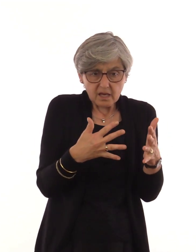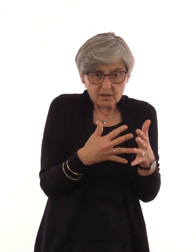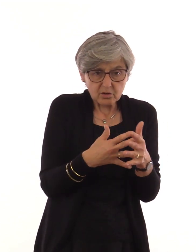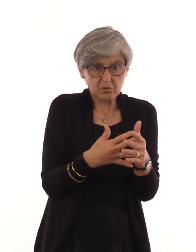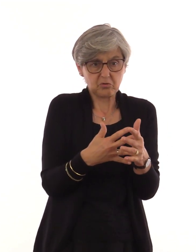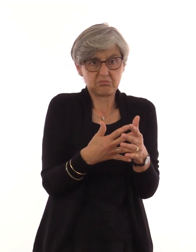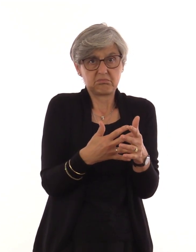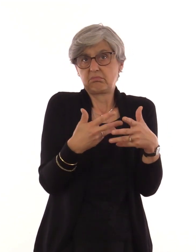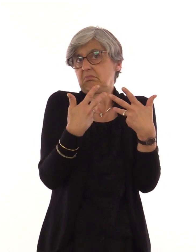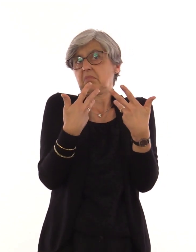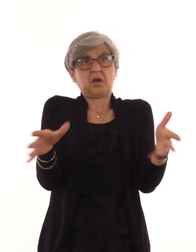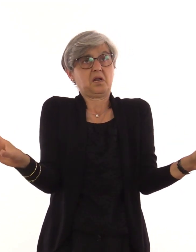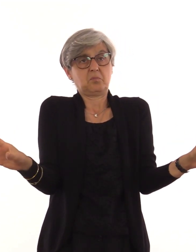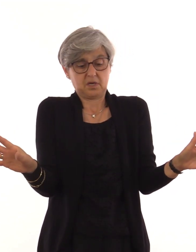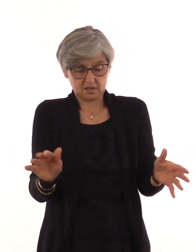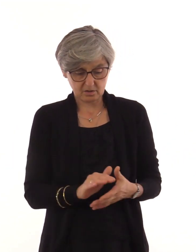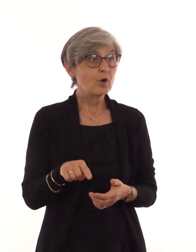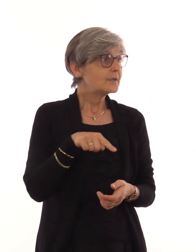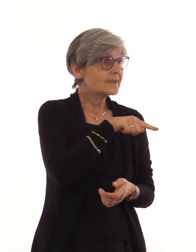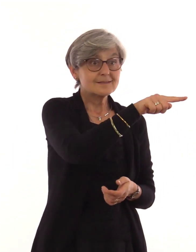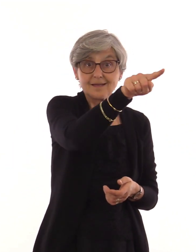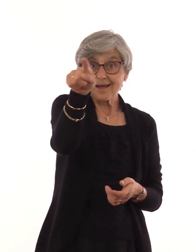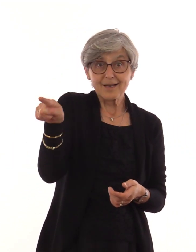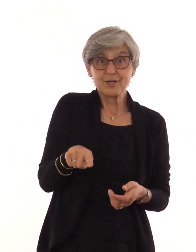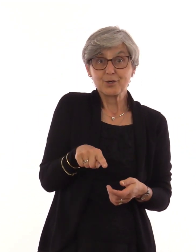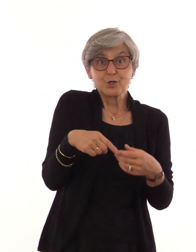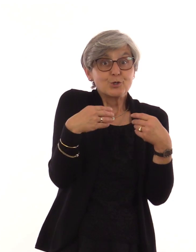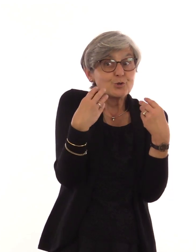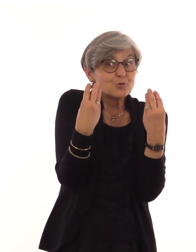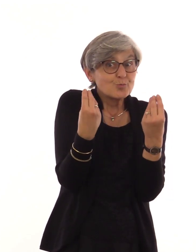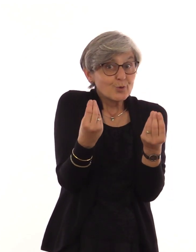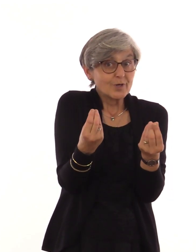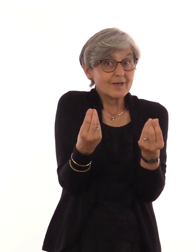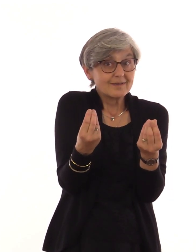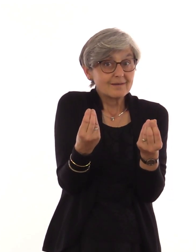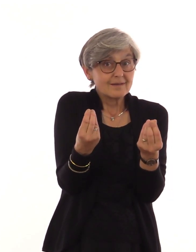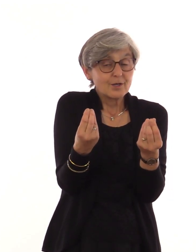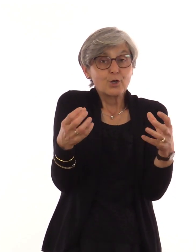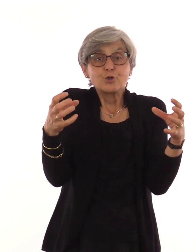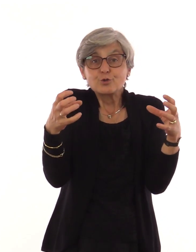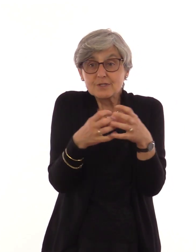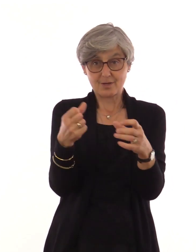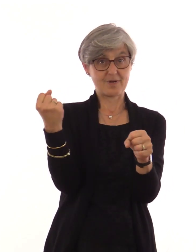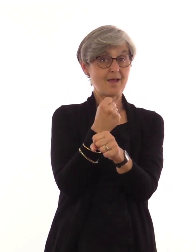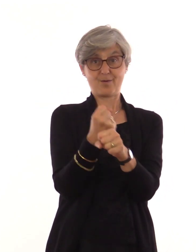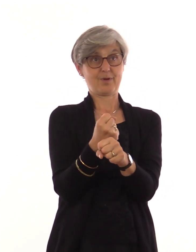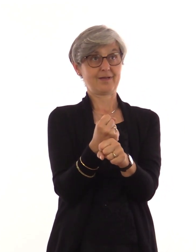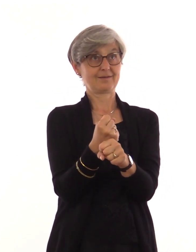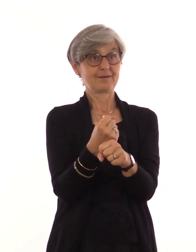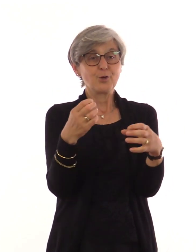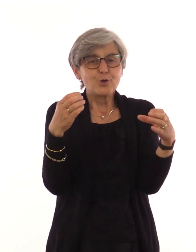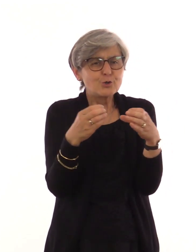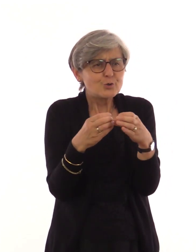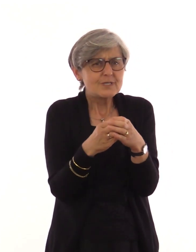Hier bei uns das Zusammenleben, das Zusammenarbeiten, das